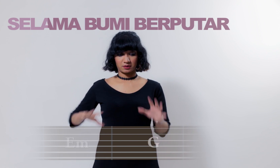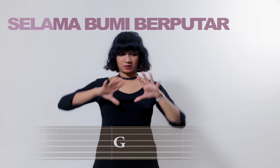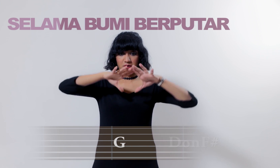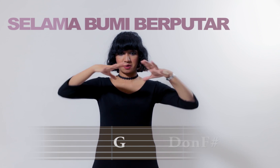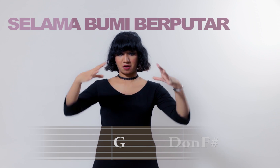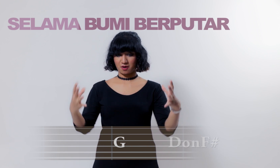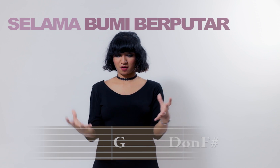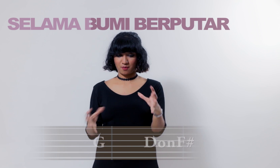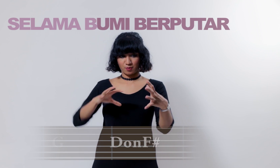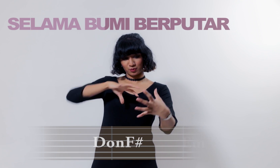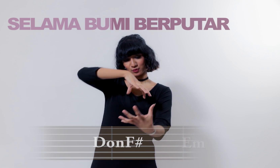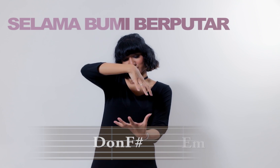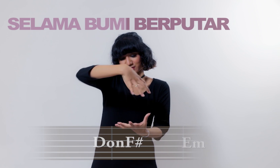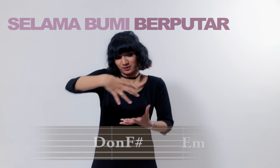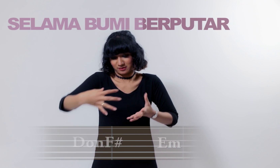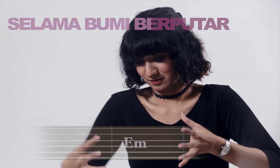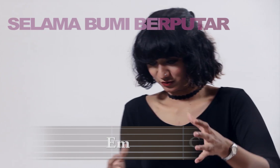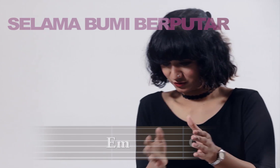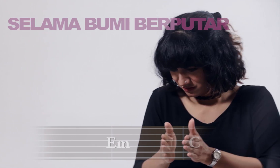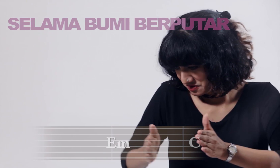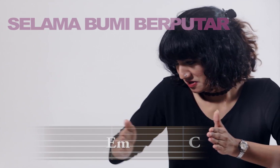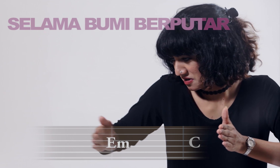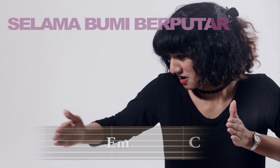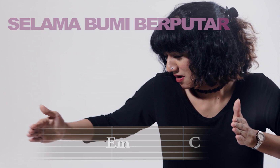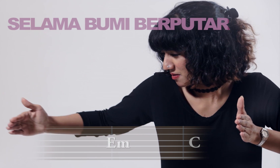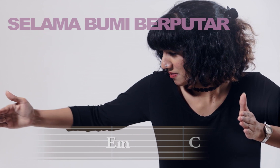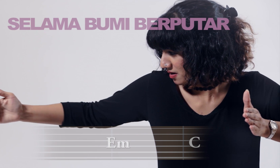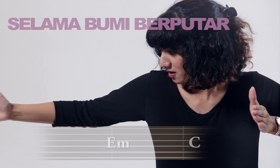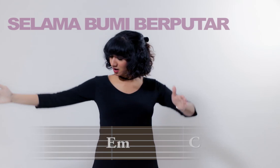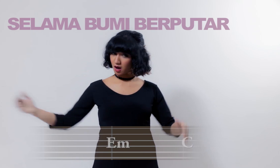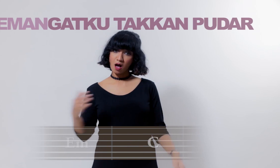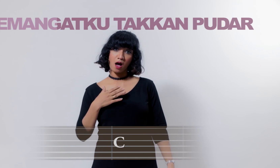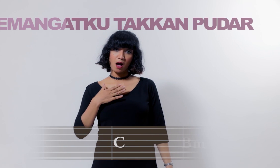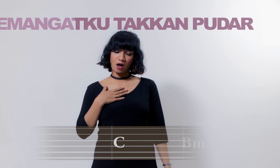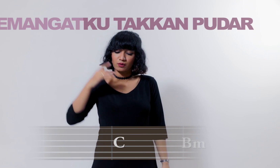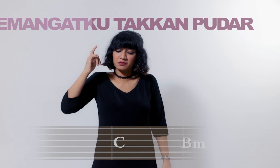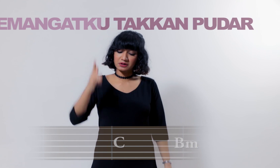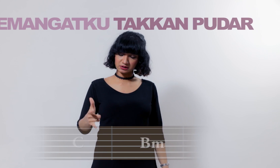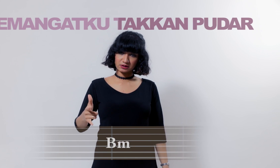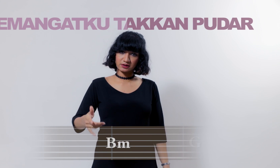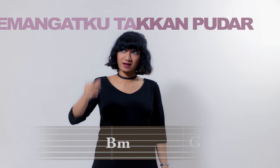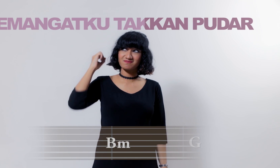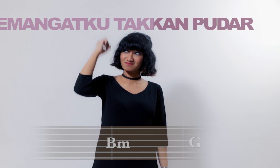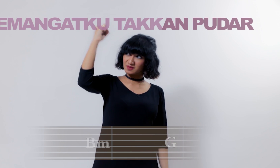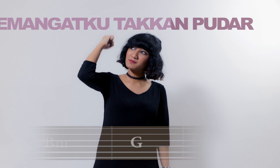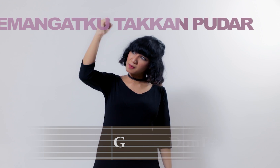Selama bumi berputar Semangat ku takkan